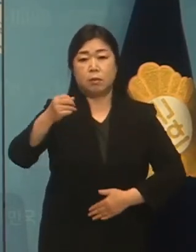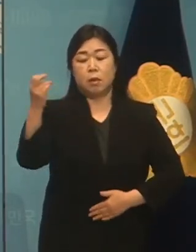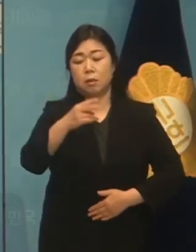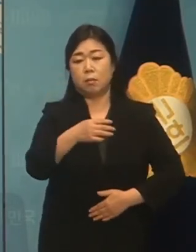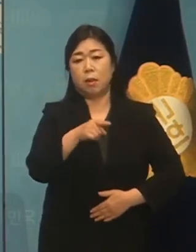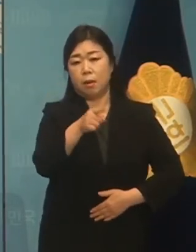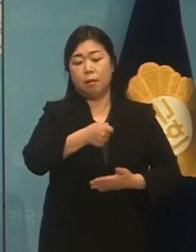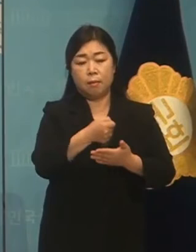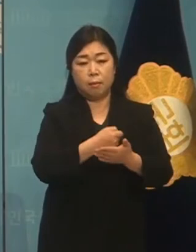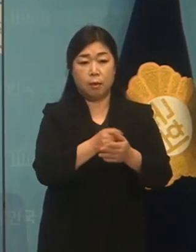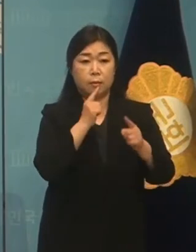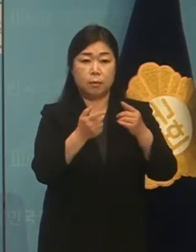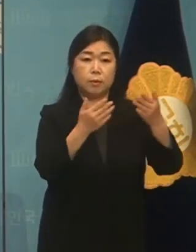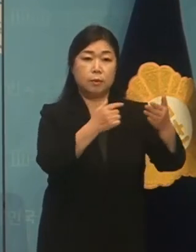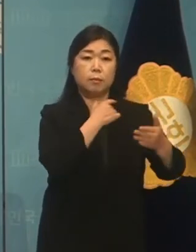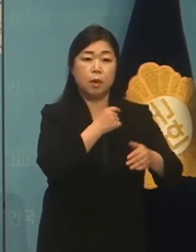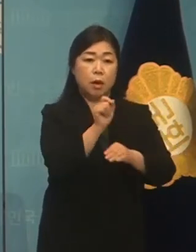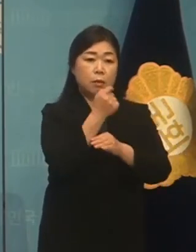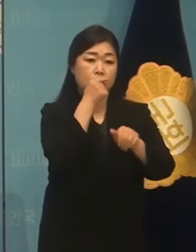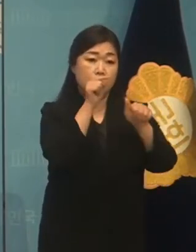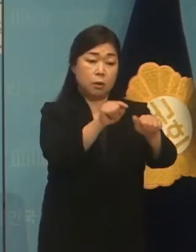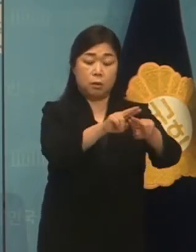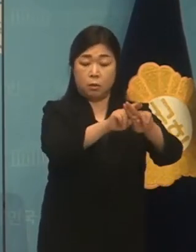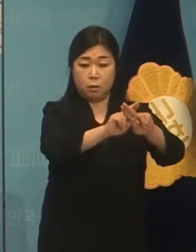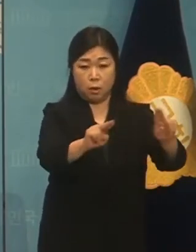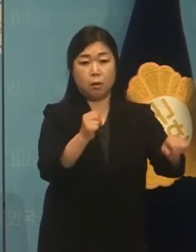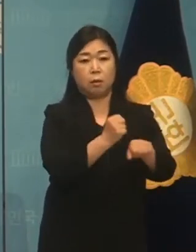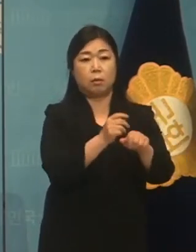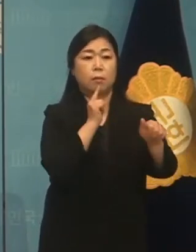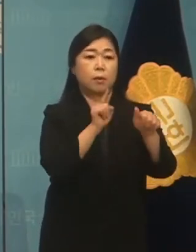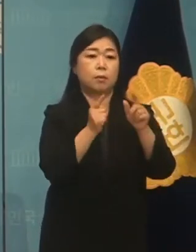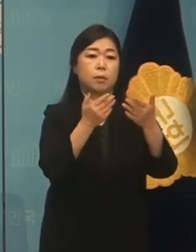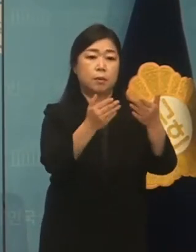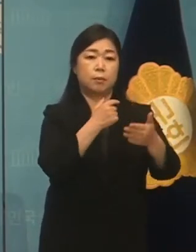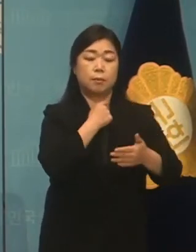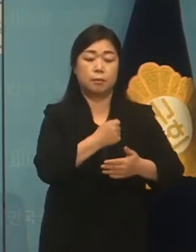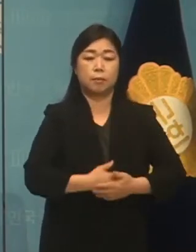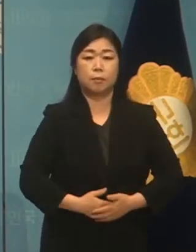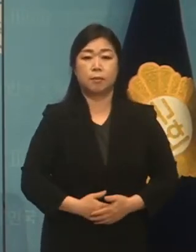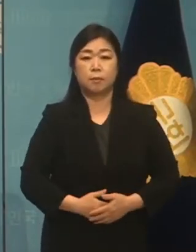번 유감을 표하며 행정 강령을 처리할 것을 거듭 추구합니다.